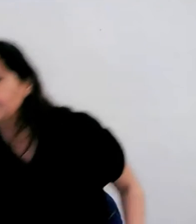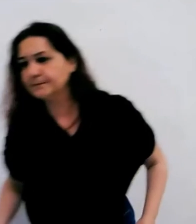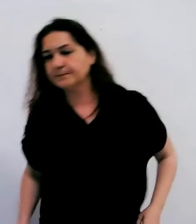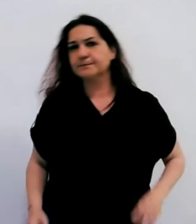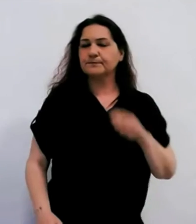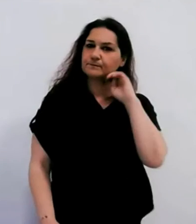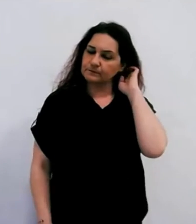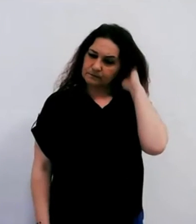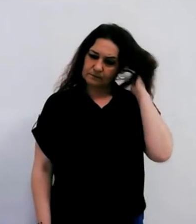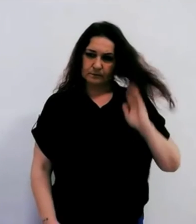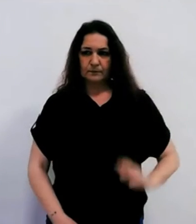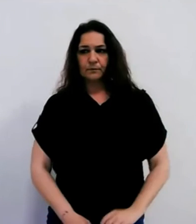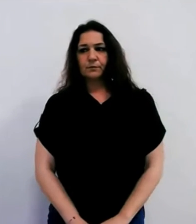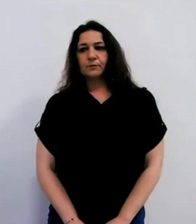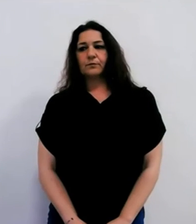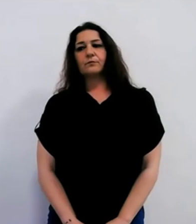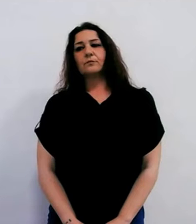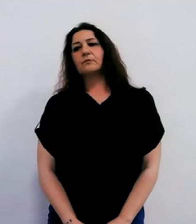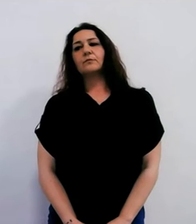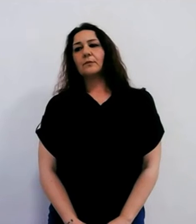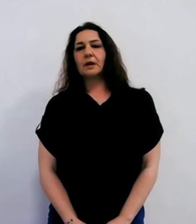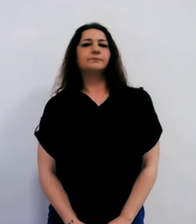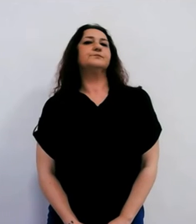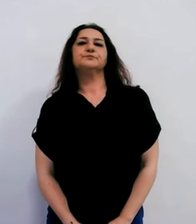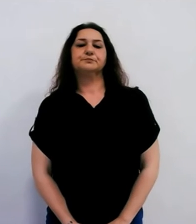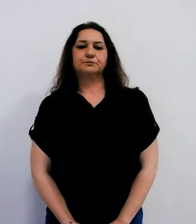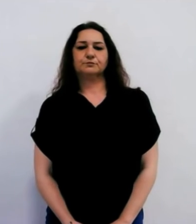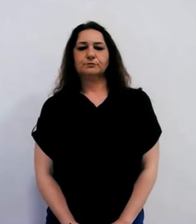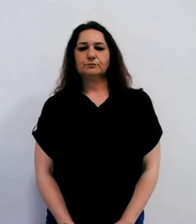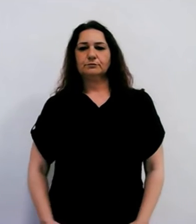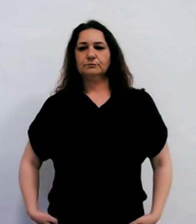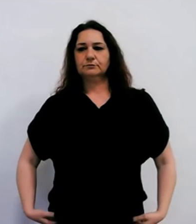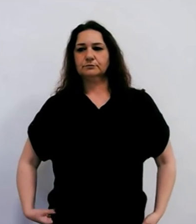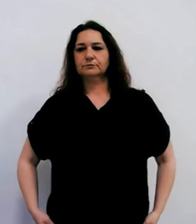Massimo, dobbiamo ripartire dalla fine della notizia precedente.